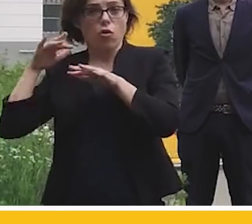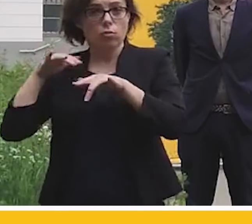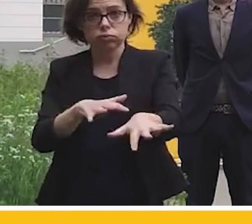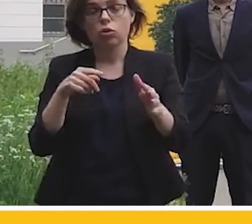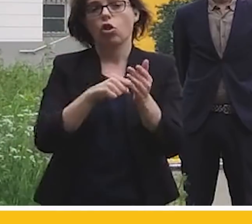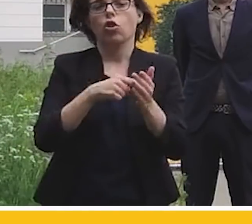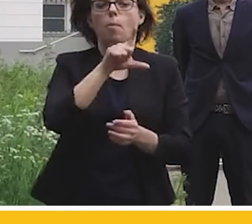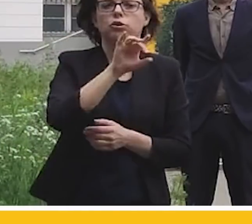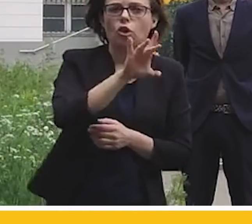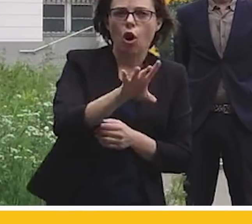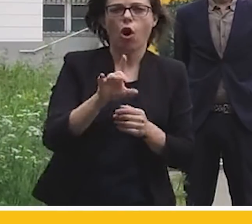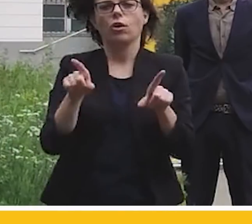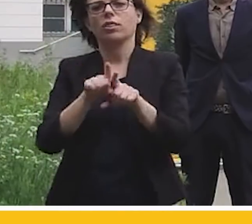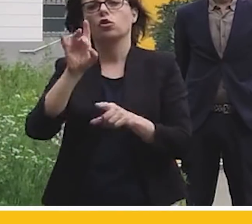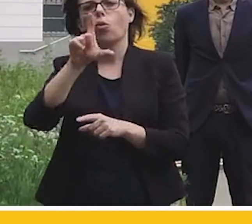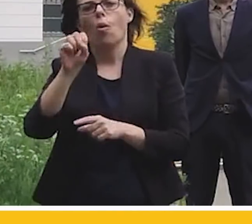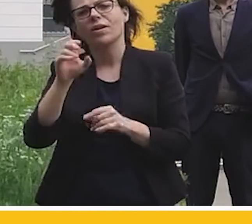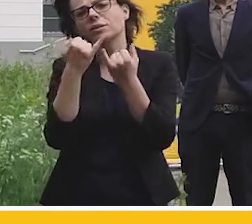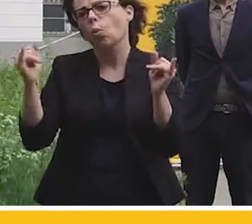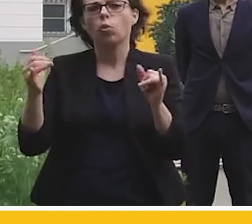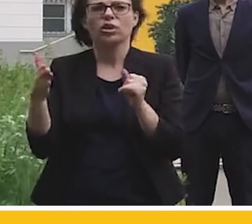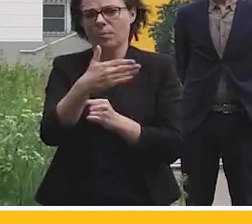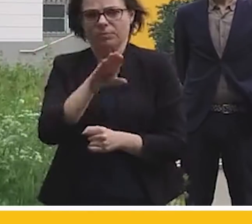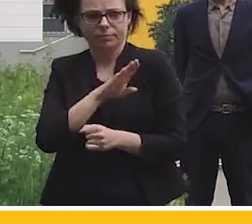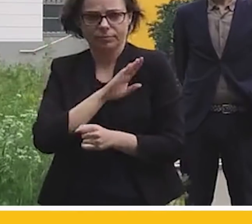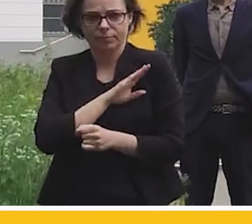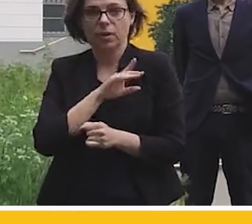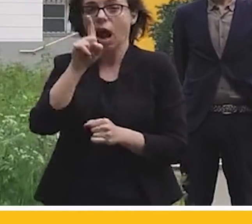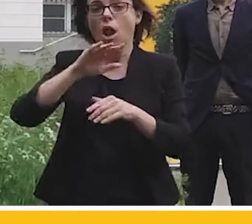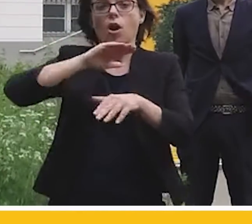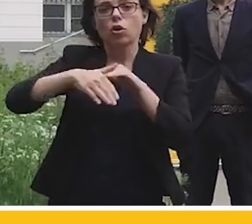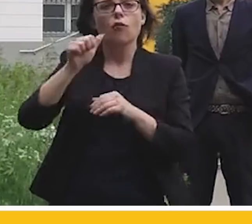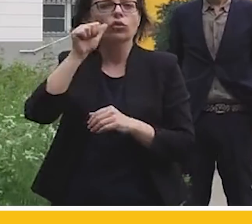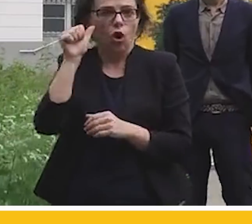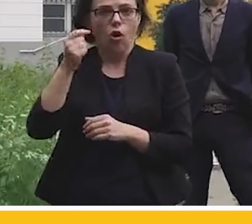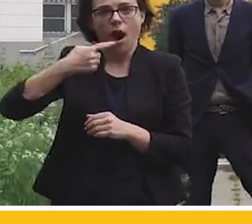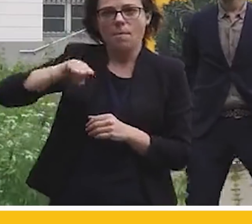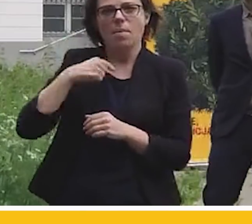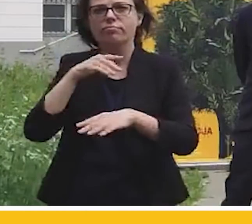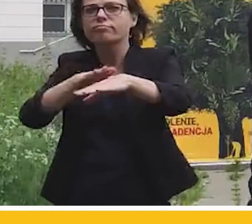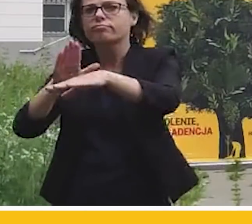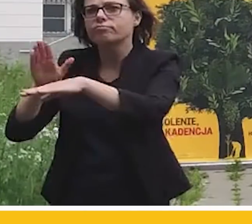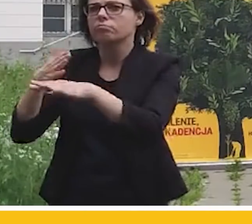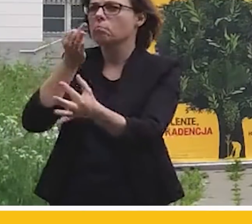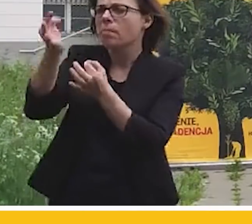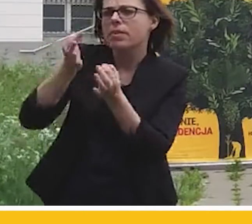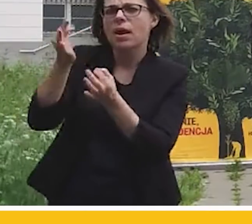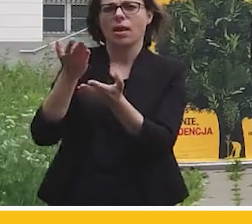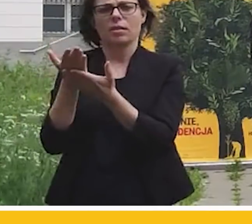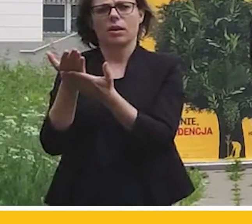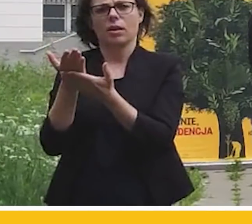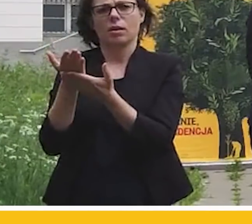pstrągi. Na szczęście, po naszym również zainteresowaniu się wczoraj tą sprawą, po pytaniach, które skierowaliśmy